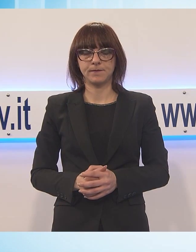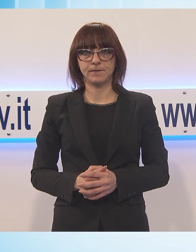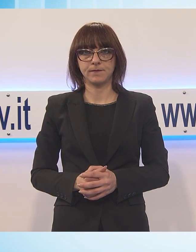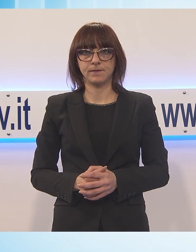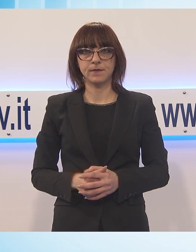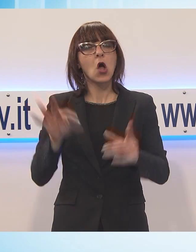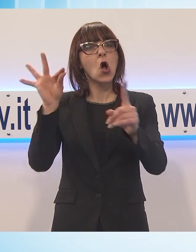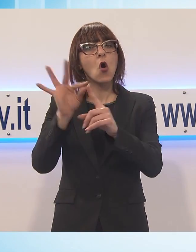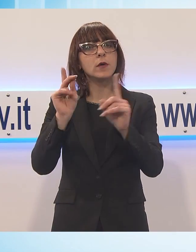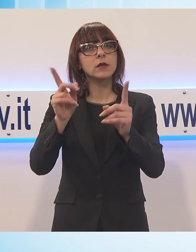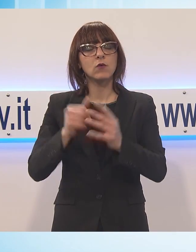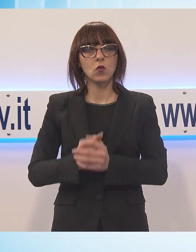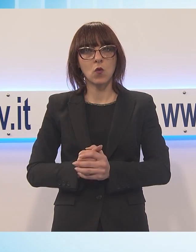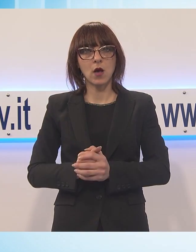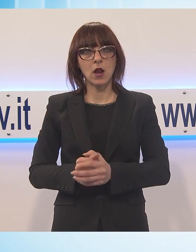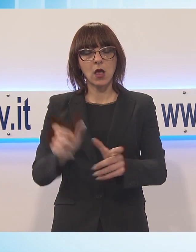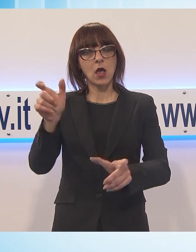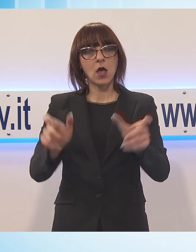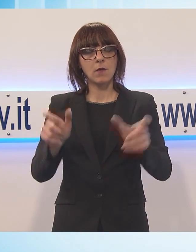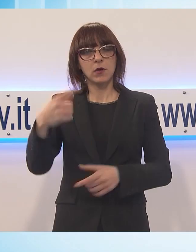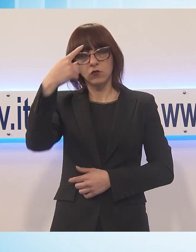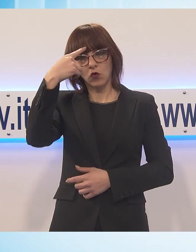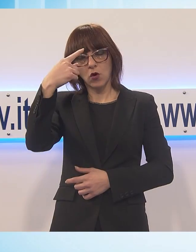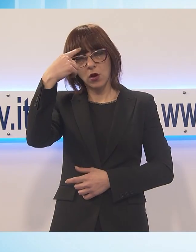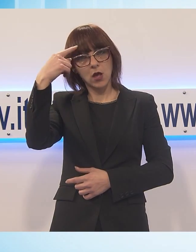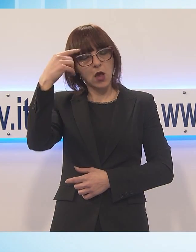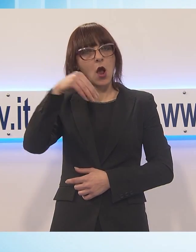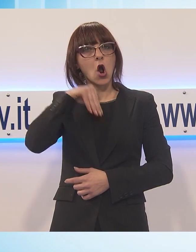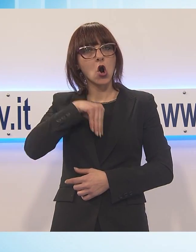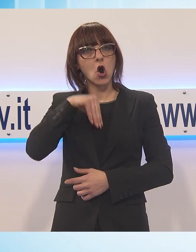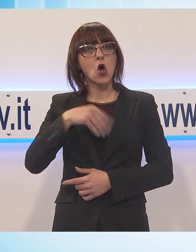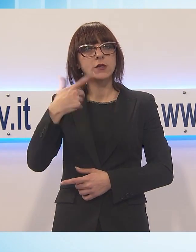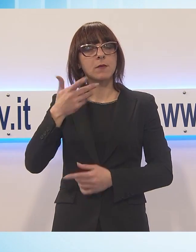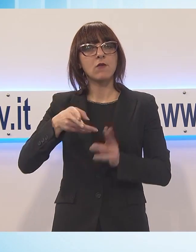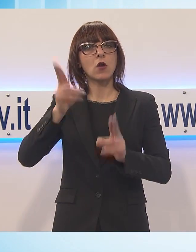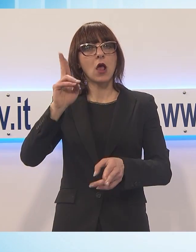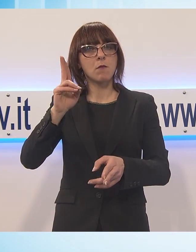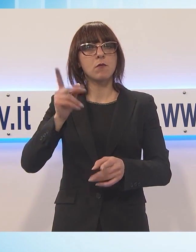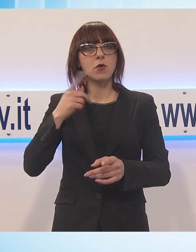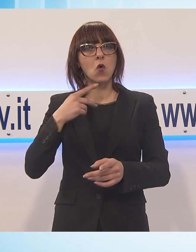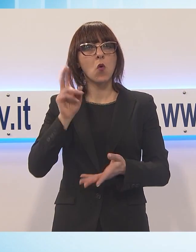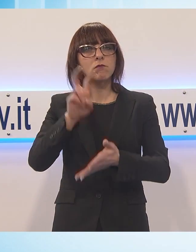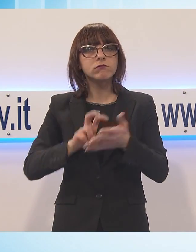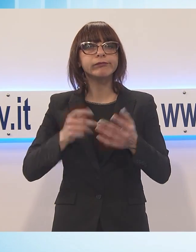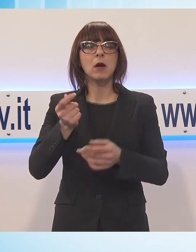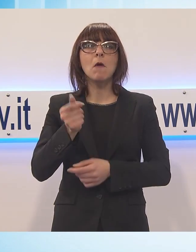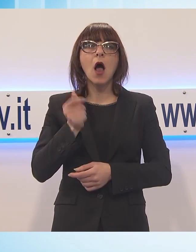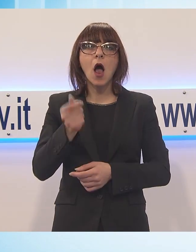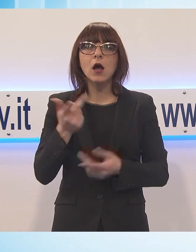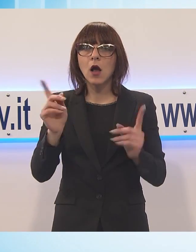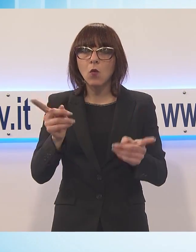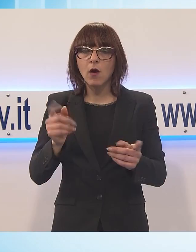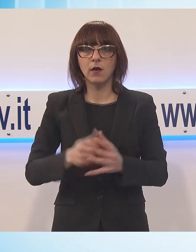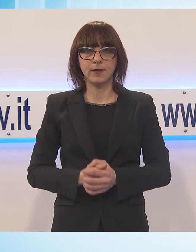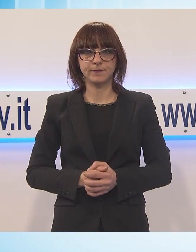'obiettivo di rendere più consapevole la popolazione verso l'aspetto chiave della tariffazione puntuale. Il portale del cittadino, accessibile